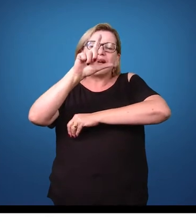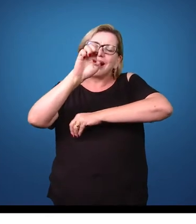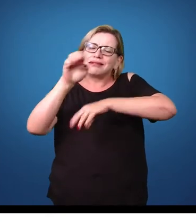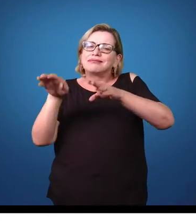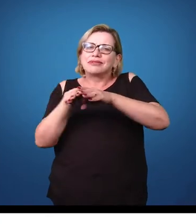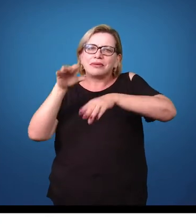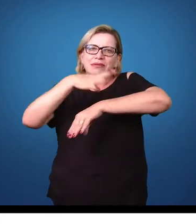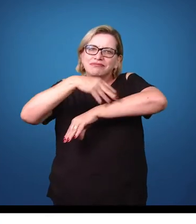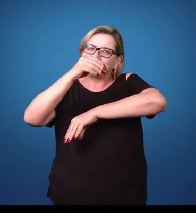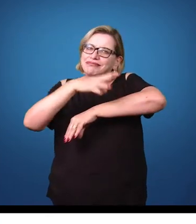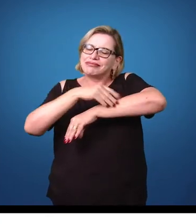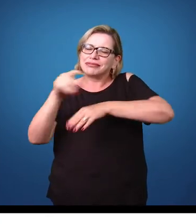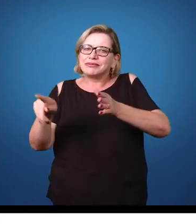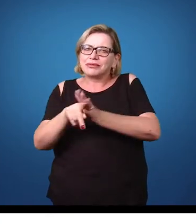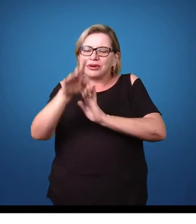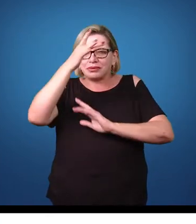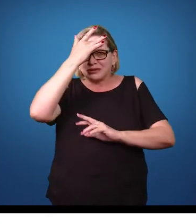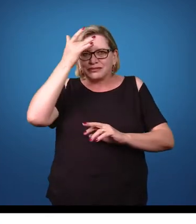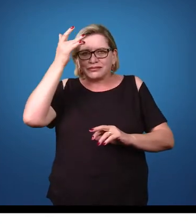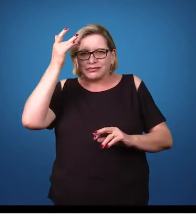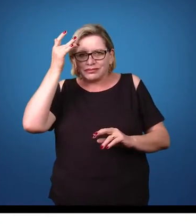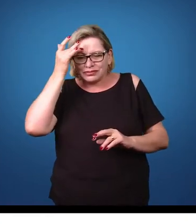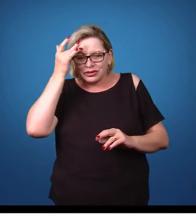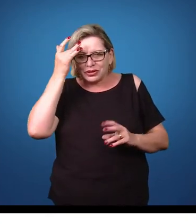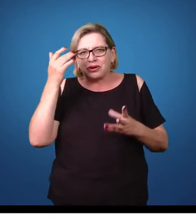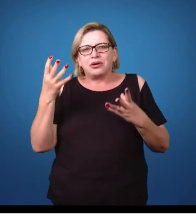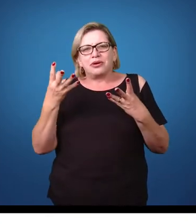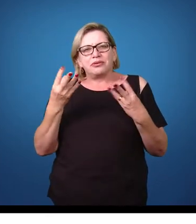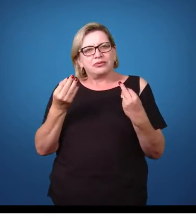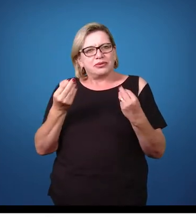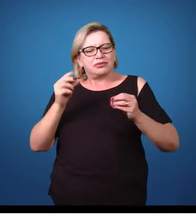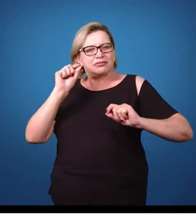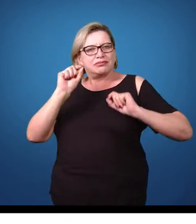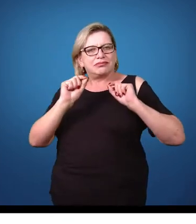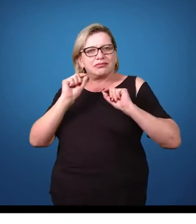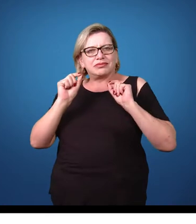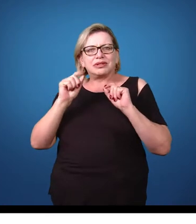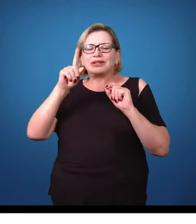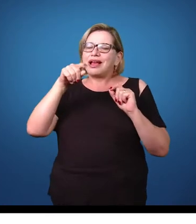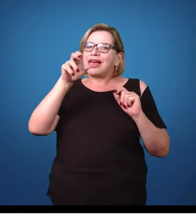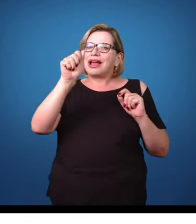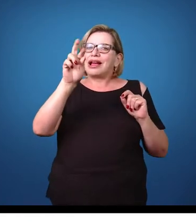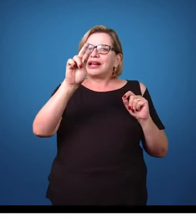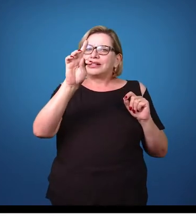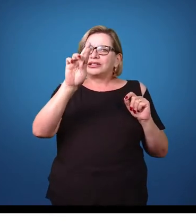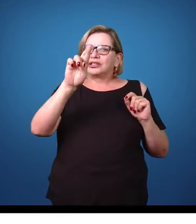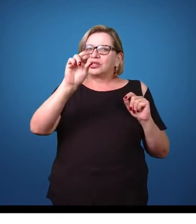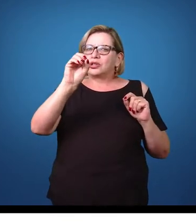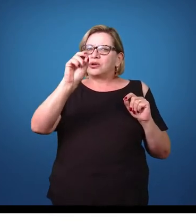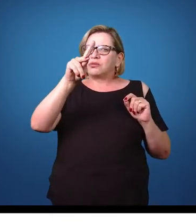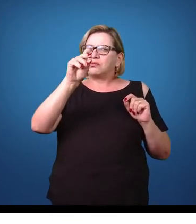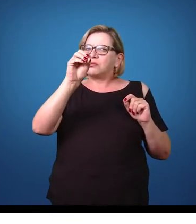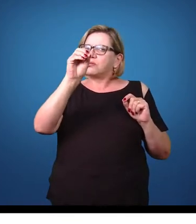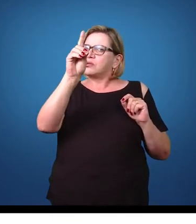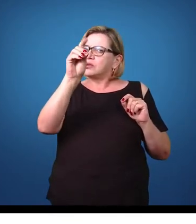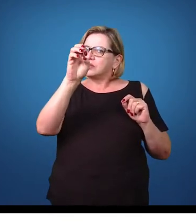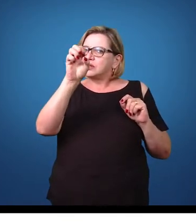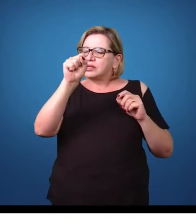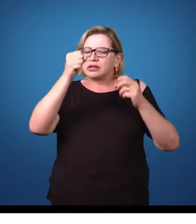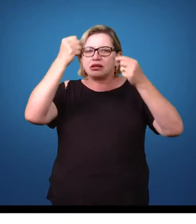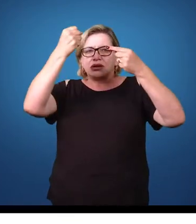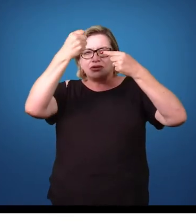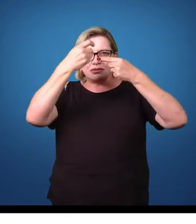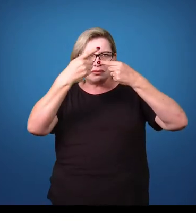pelos dos seres humanos. São ectoparasitas. Muitos deles são artrópodos. Então vamos dar uma